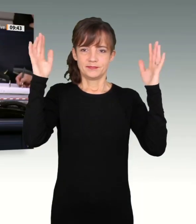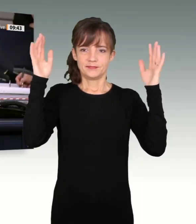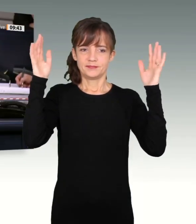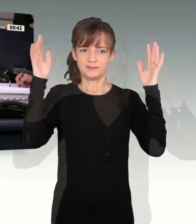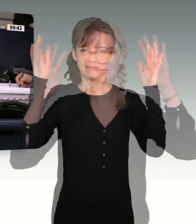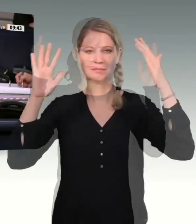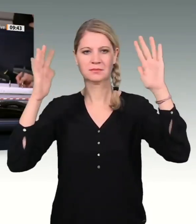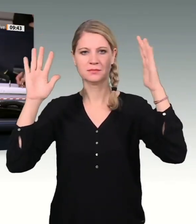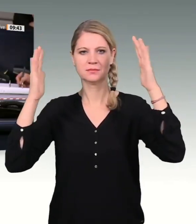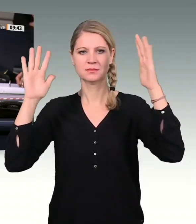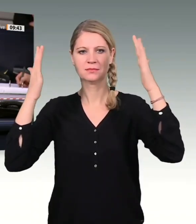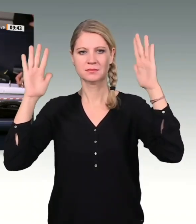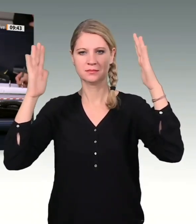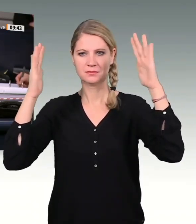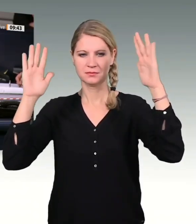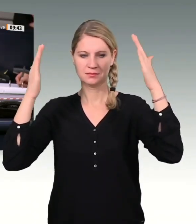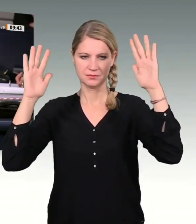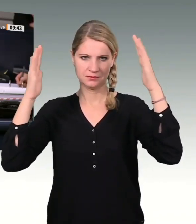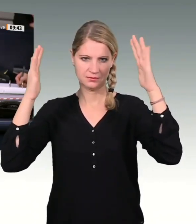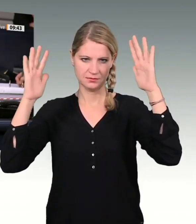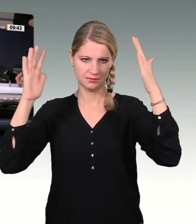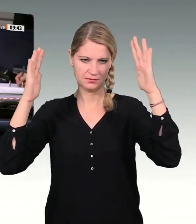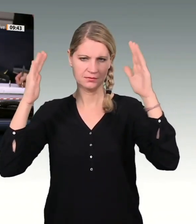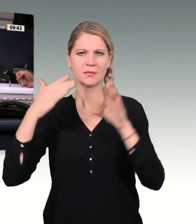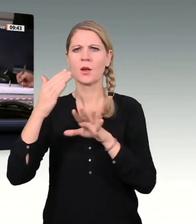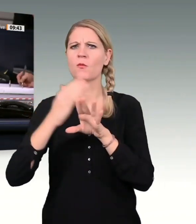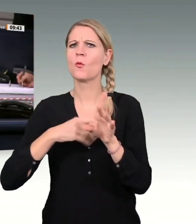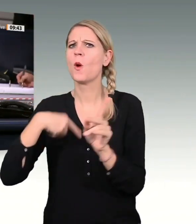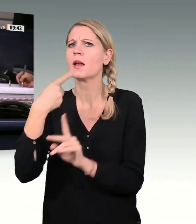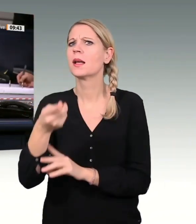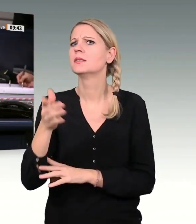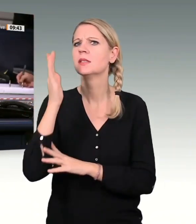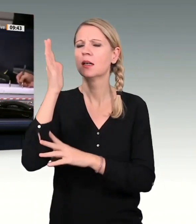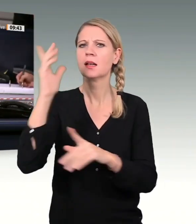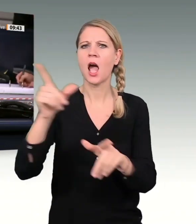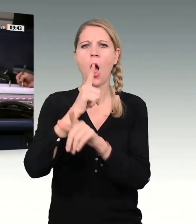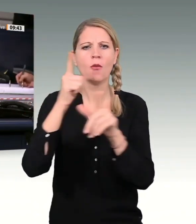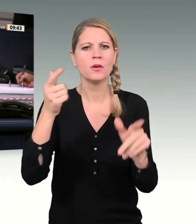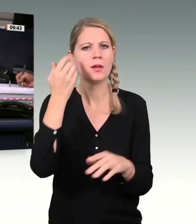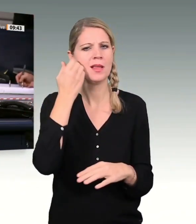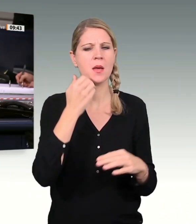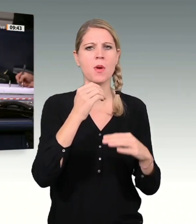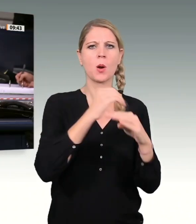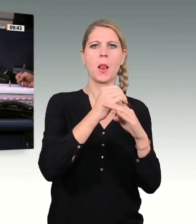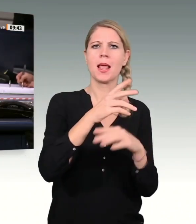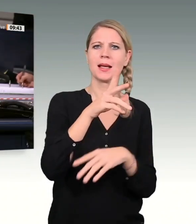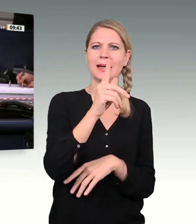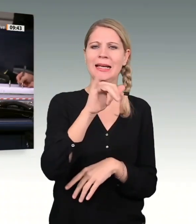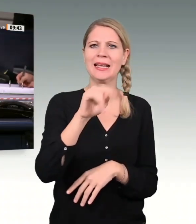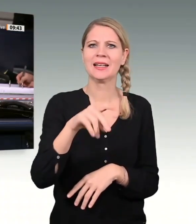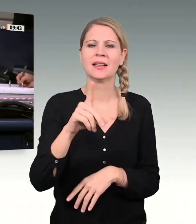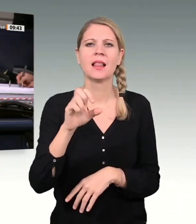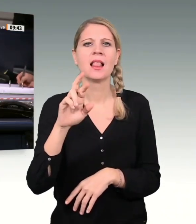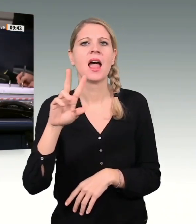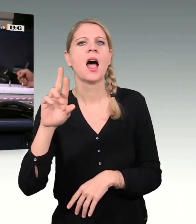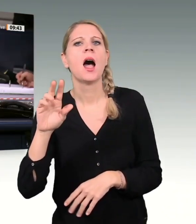Bevor ich die nächste Rednerin aufrufe, Herr Kollege Kindler, Sie haben gerade am Anfang, ich will die Worte nicht wiederholen, aber Teile